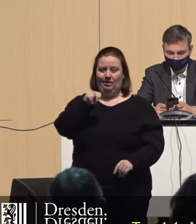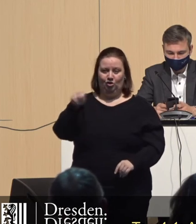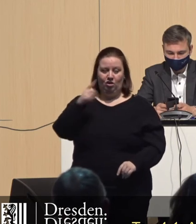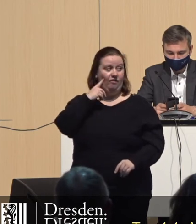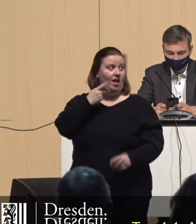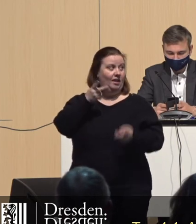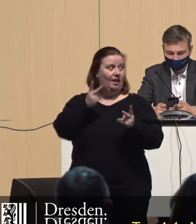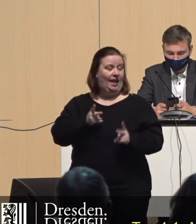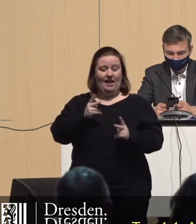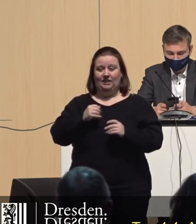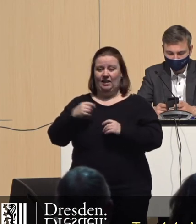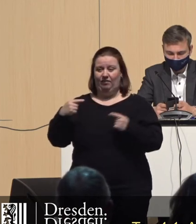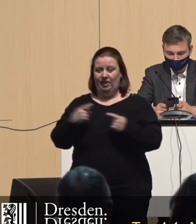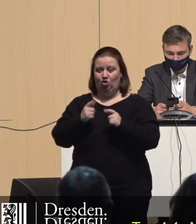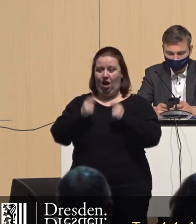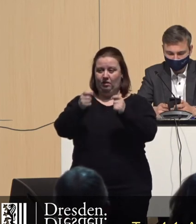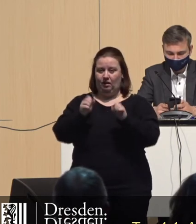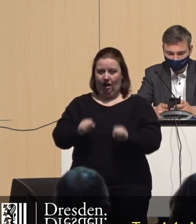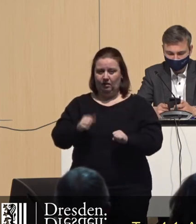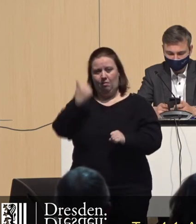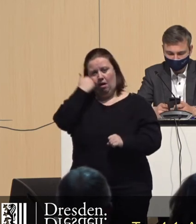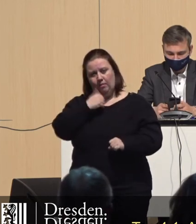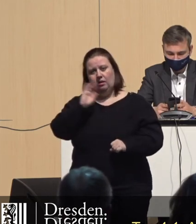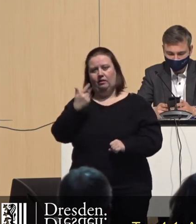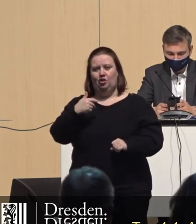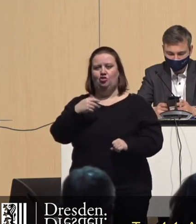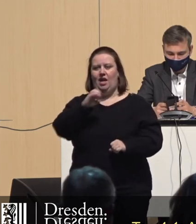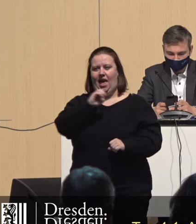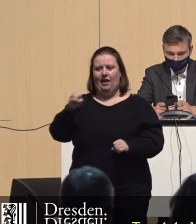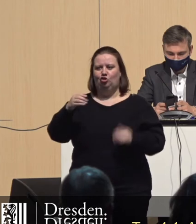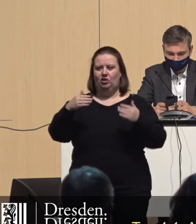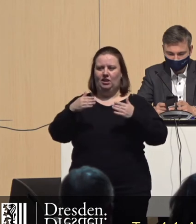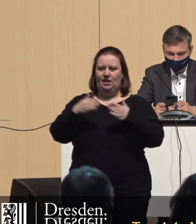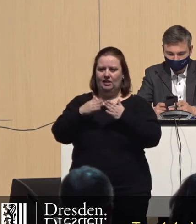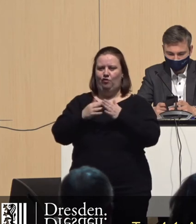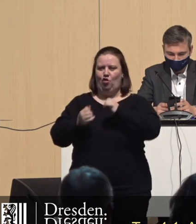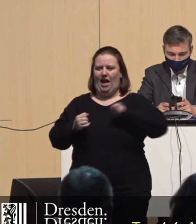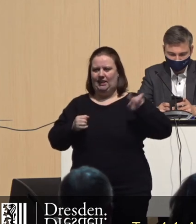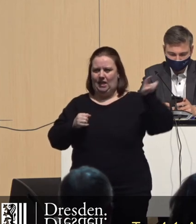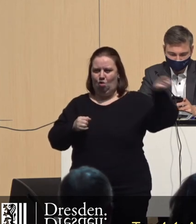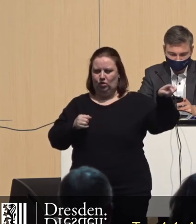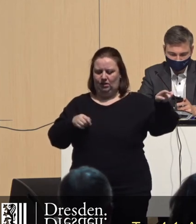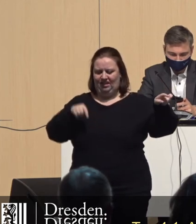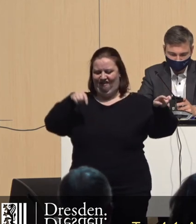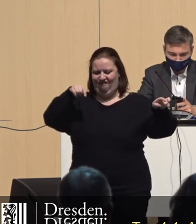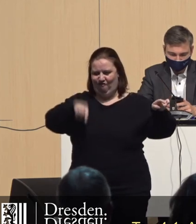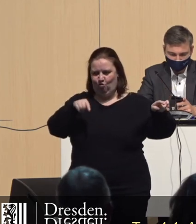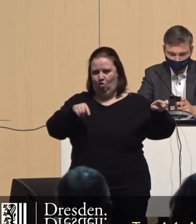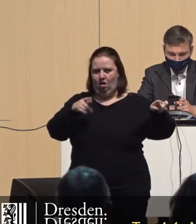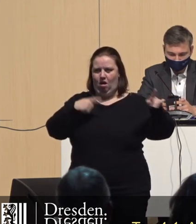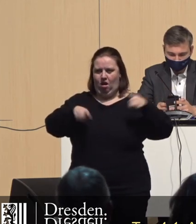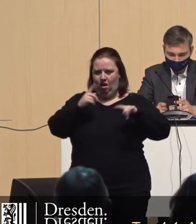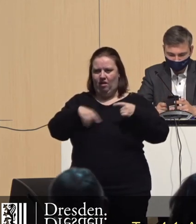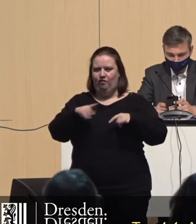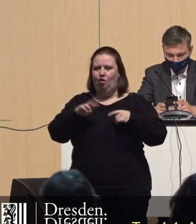hier rechtswidrige Anträge stellen, können Sie das machen, aber bitte missbrauchen Sie Erich Kester nicht von rechts außen für die Rechtfertigung